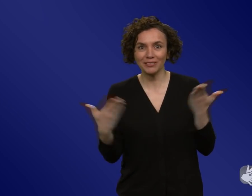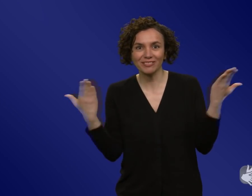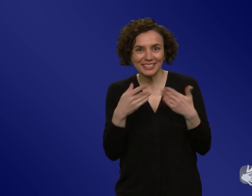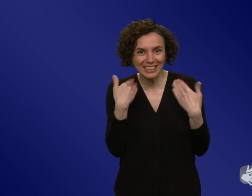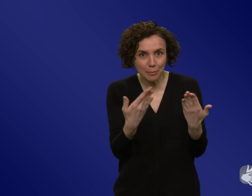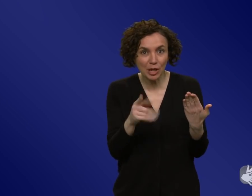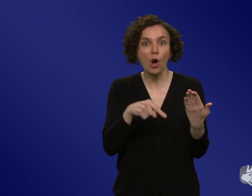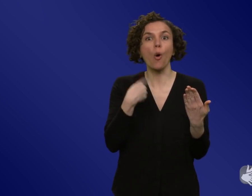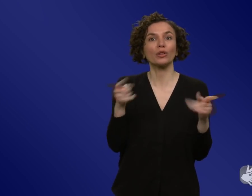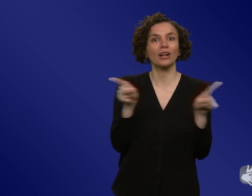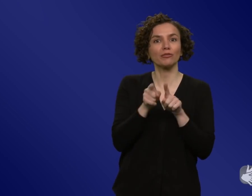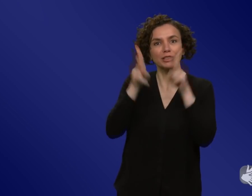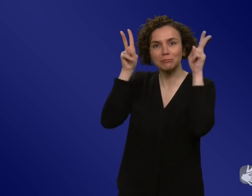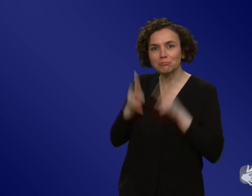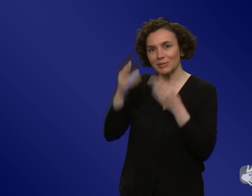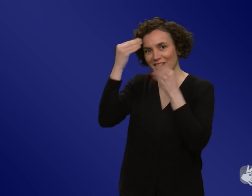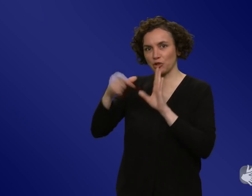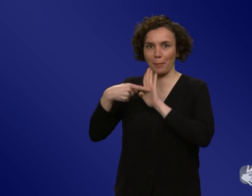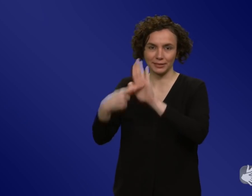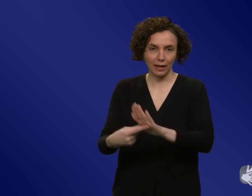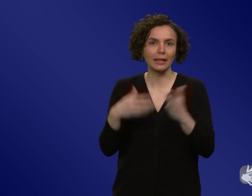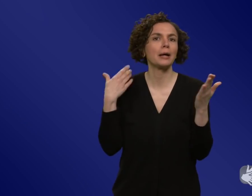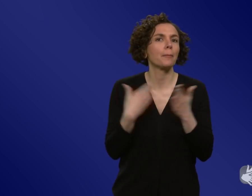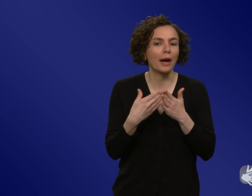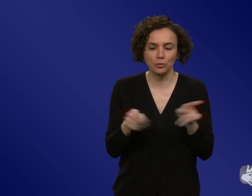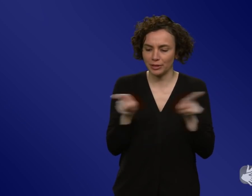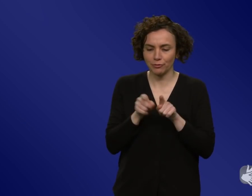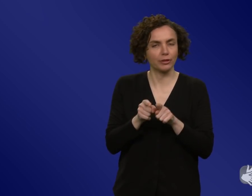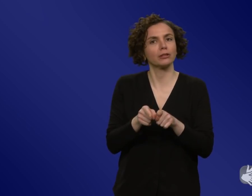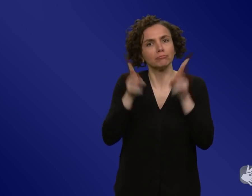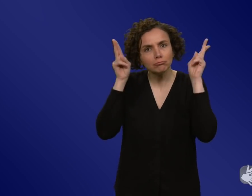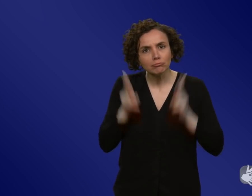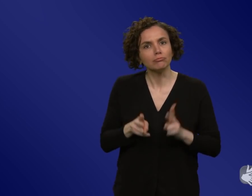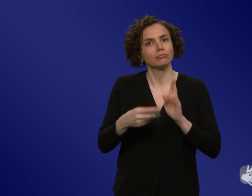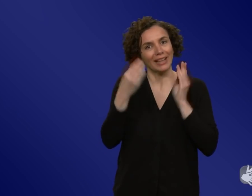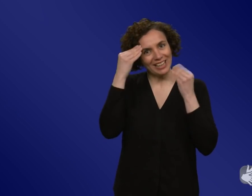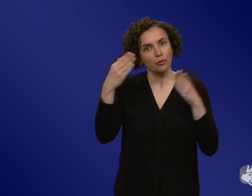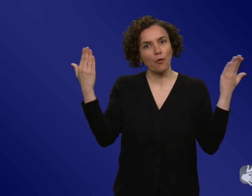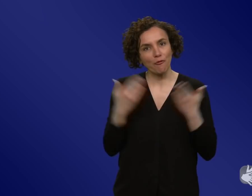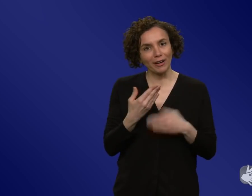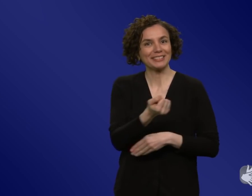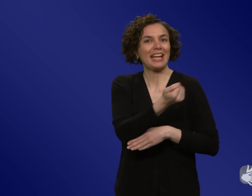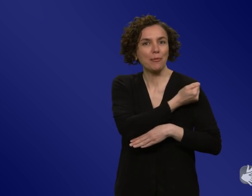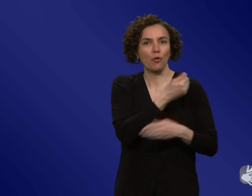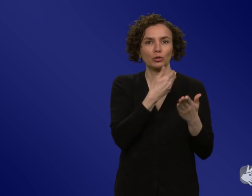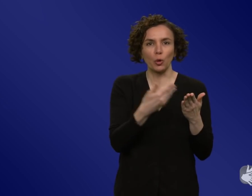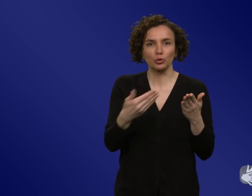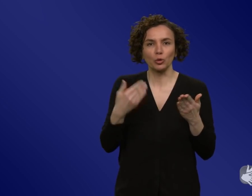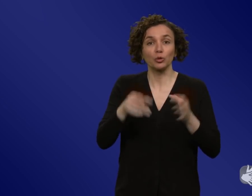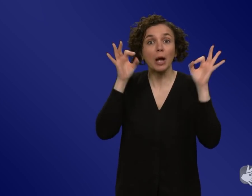Fakt ist, Impfung hilft beispielsweise, ist wichtig und so weiter und dann zum Irrglauben. Und jetzt glauben einige Leute aus unterschiedlichen Gründen, dass die